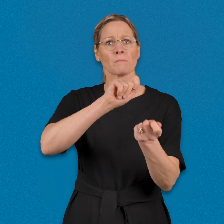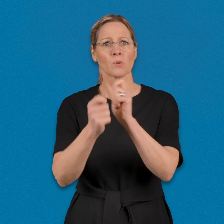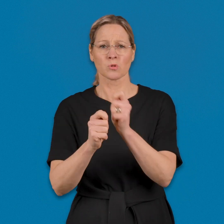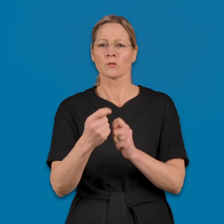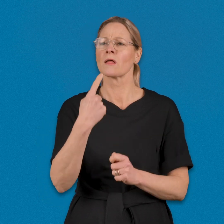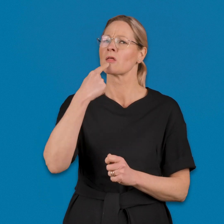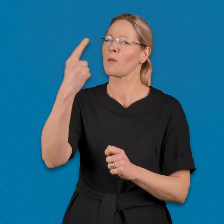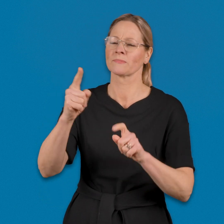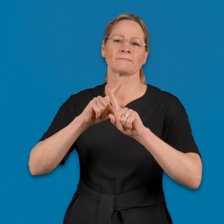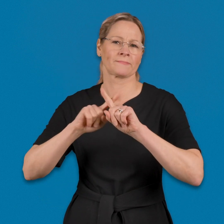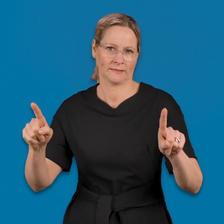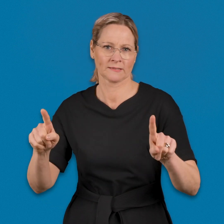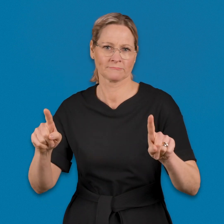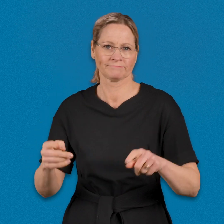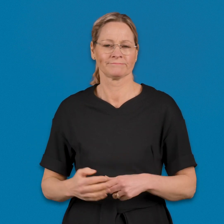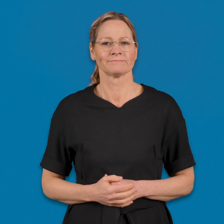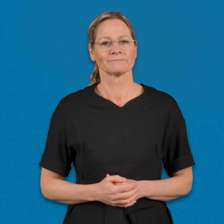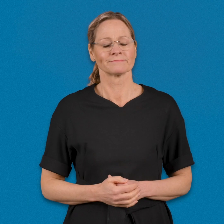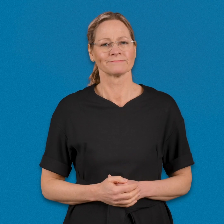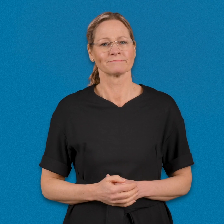Ilmoita muutoksista viipymättä.